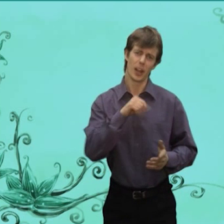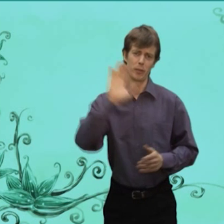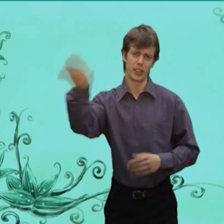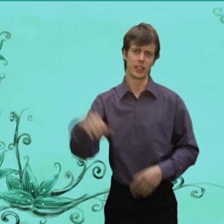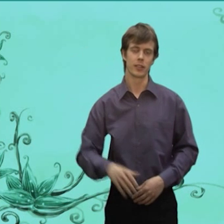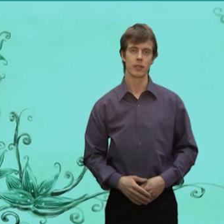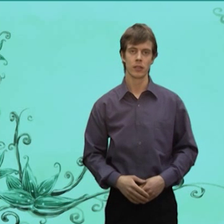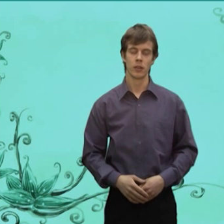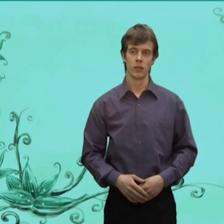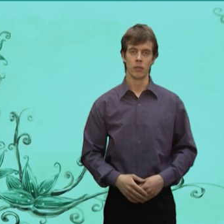Иди